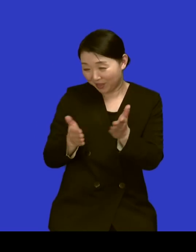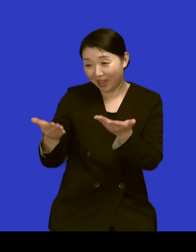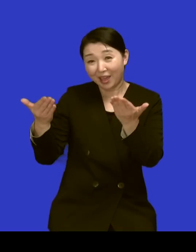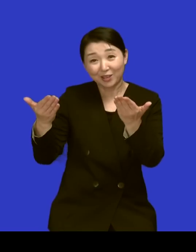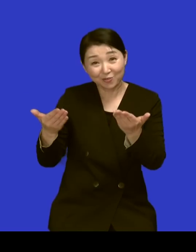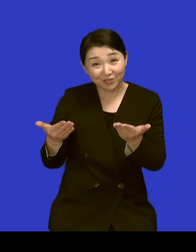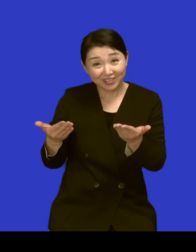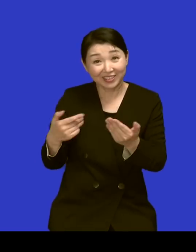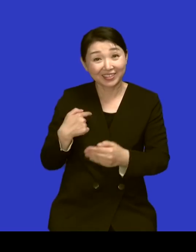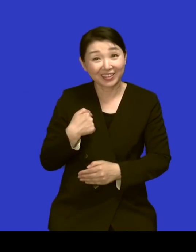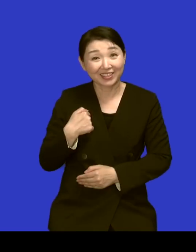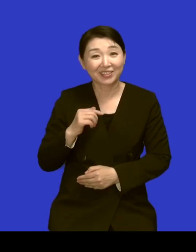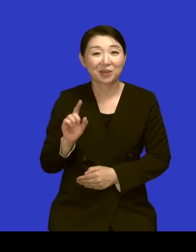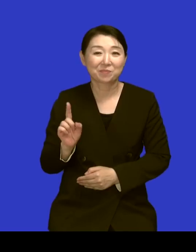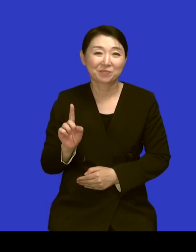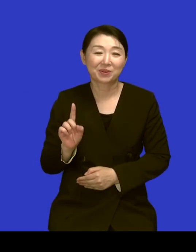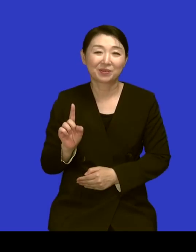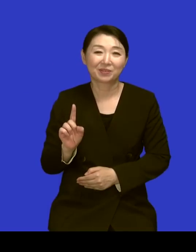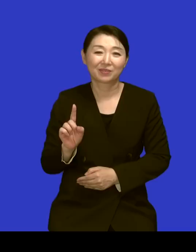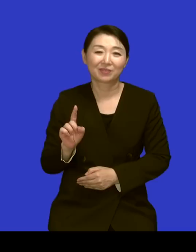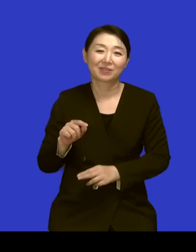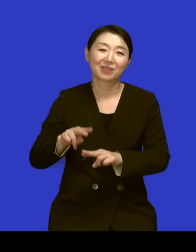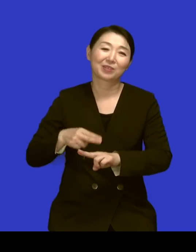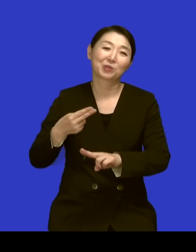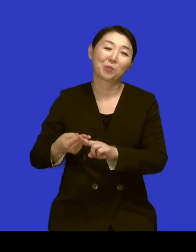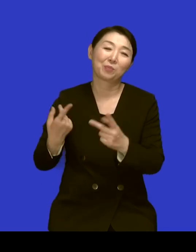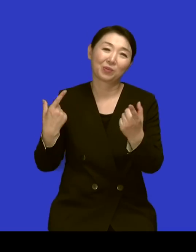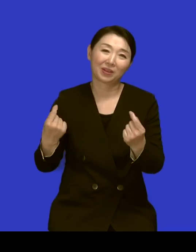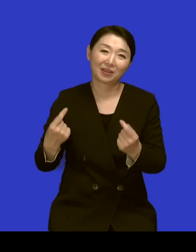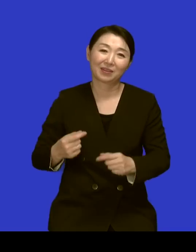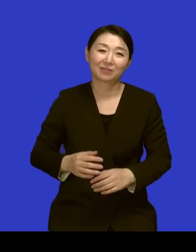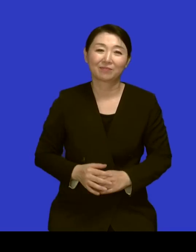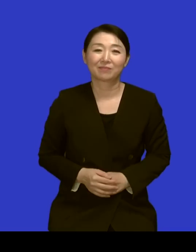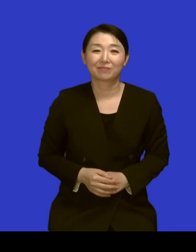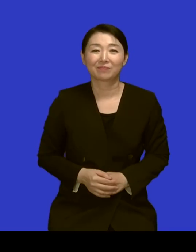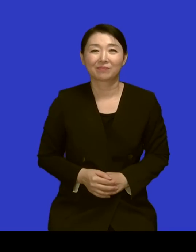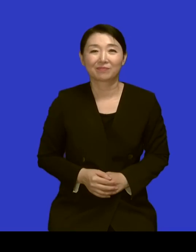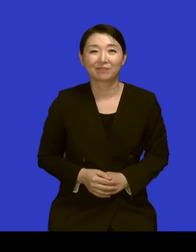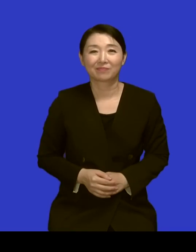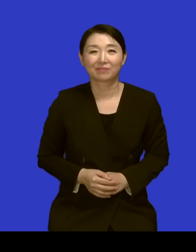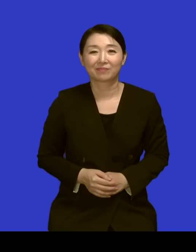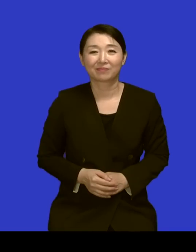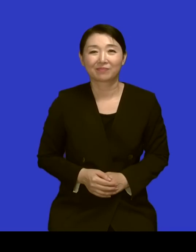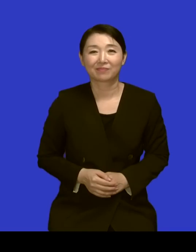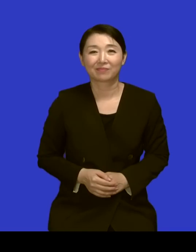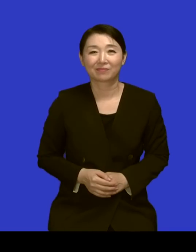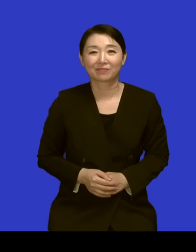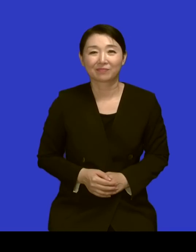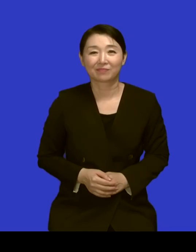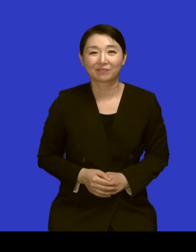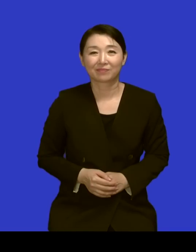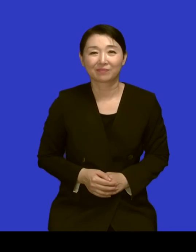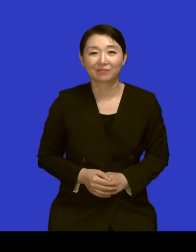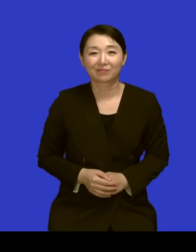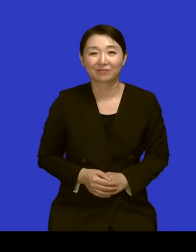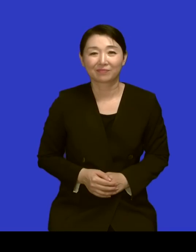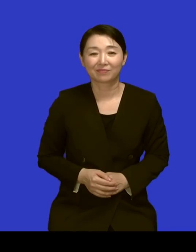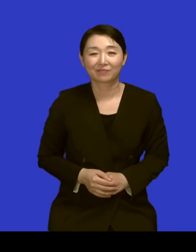저한테 어떤 선물이라고 생각을 하게 됐어요 네 그게 이제 아까 뭐 자세하게 얘기들은